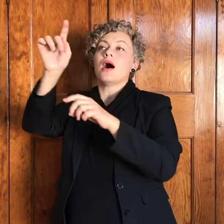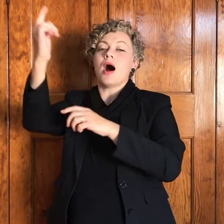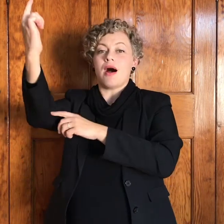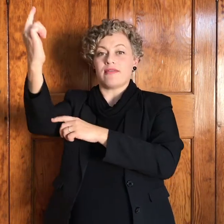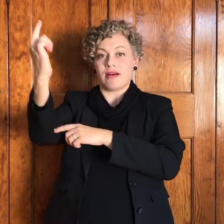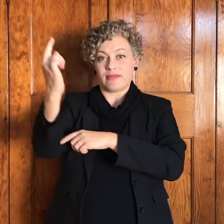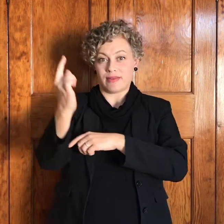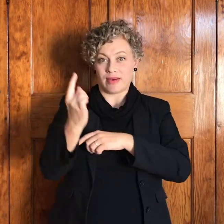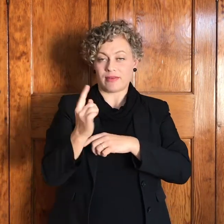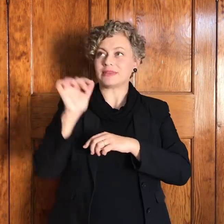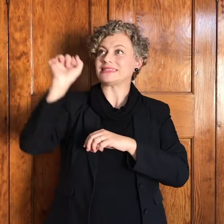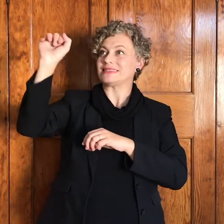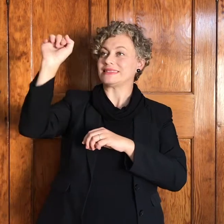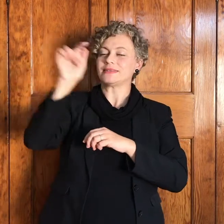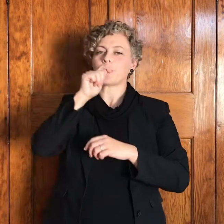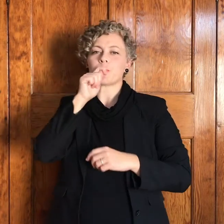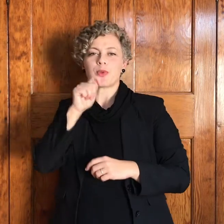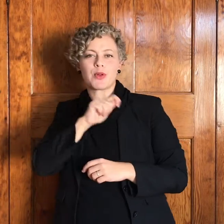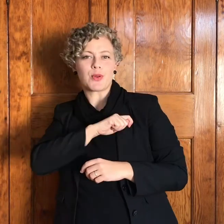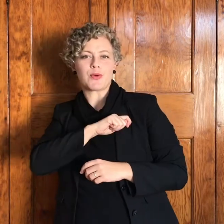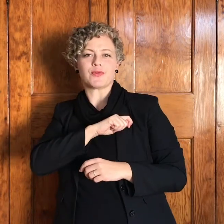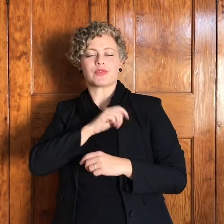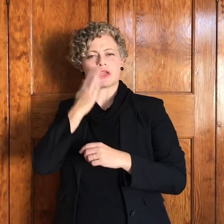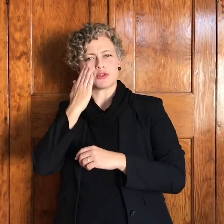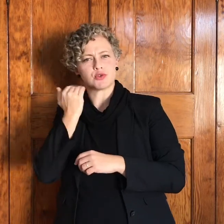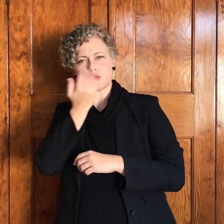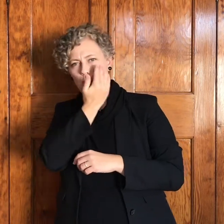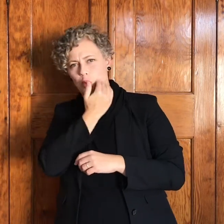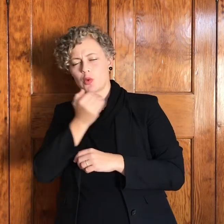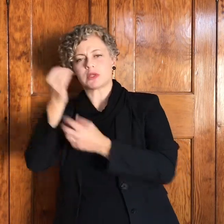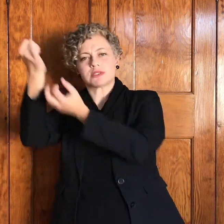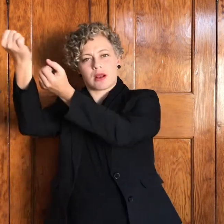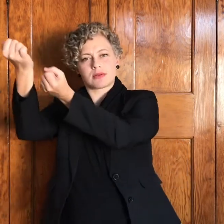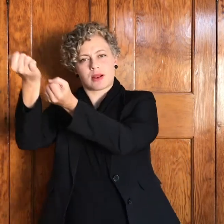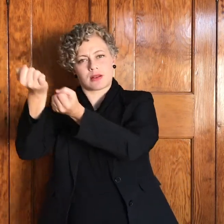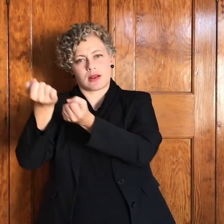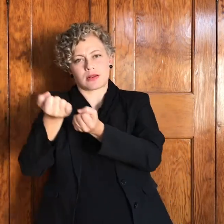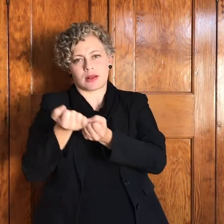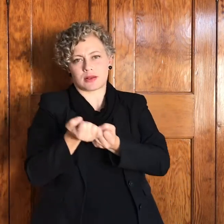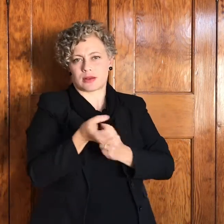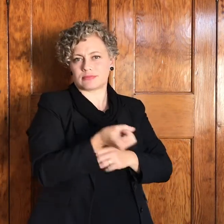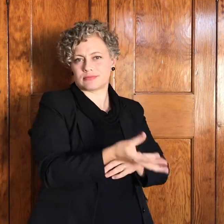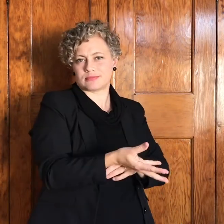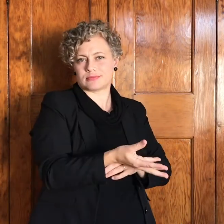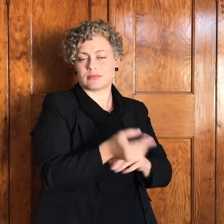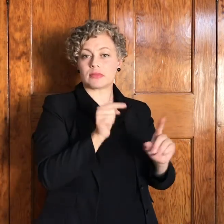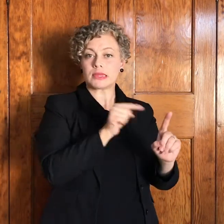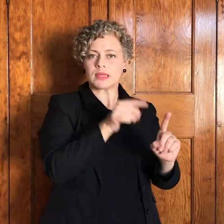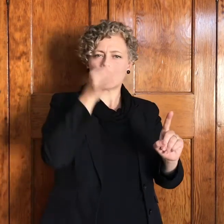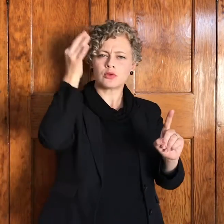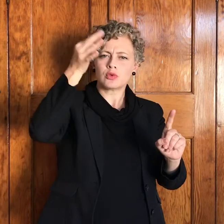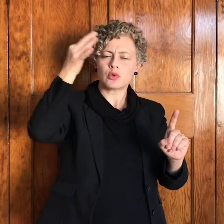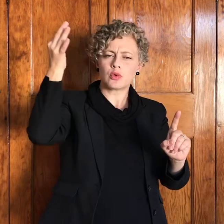droom dat die jyre by hom staan en vir hom sê ek is die jyre ek is by jou en as hy wakker skrik